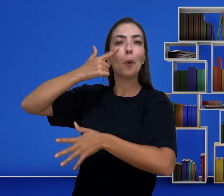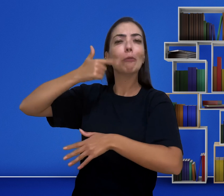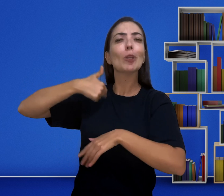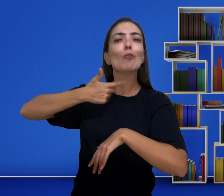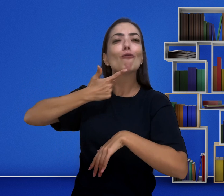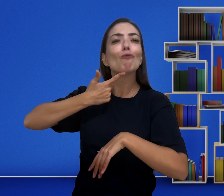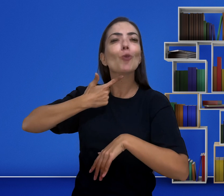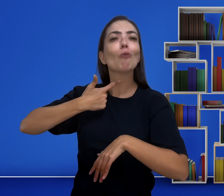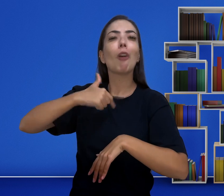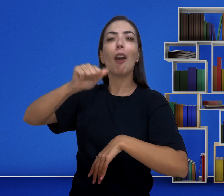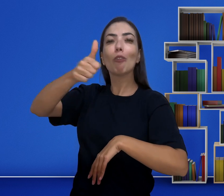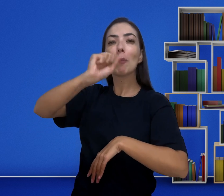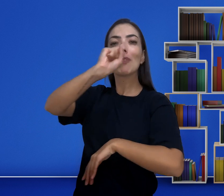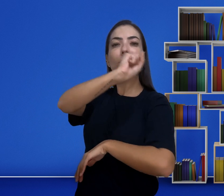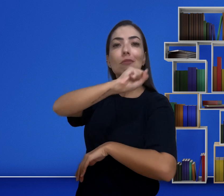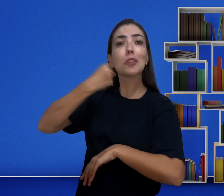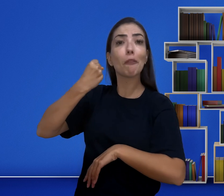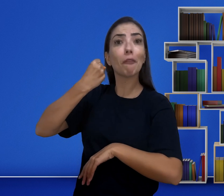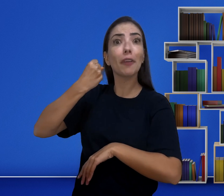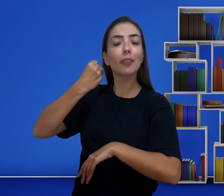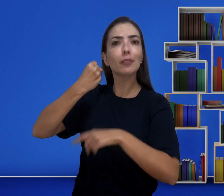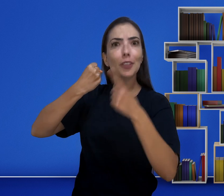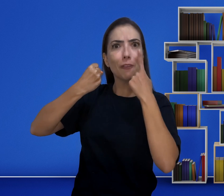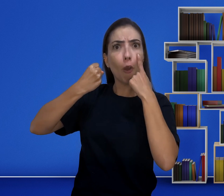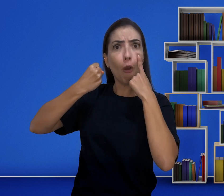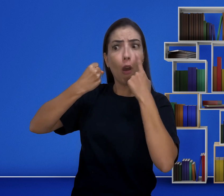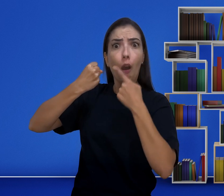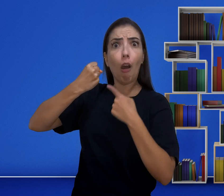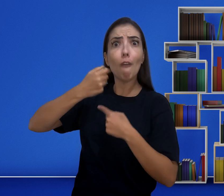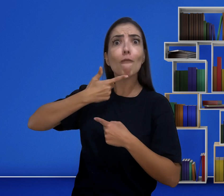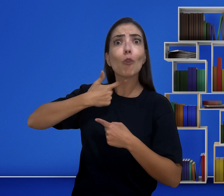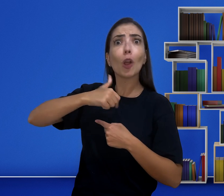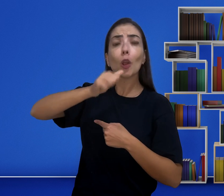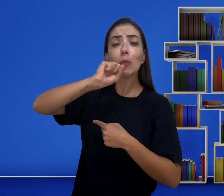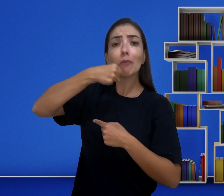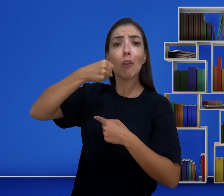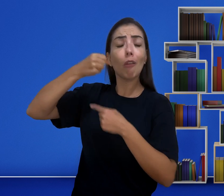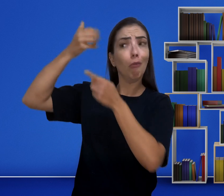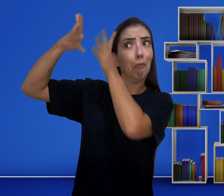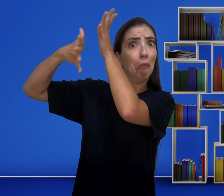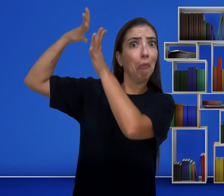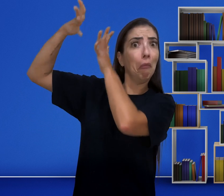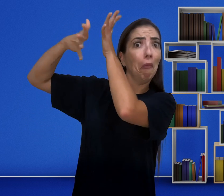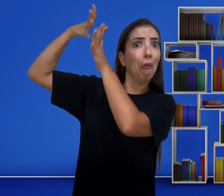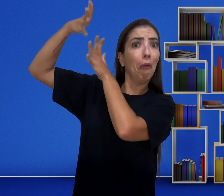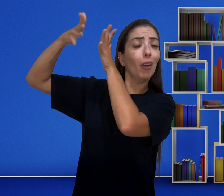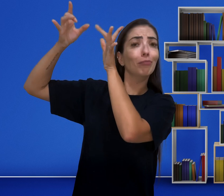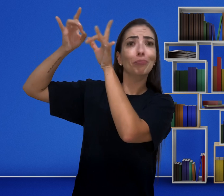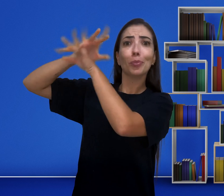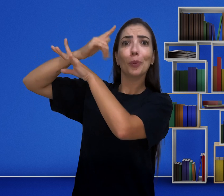ai, eu penso em tomar um chope. Eu pensei sinalizando.